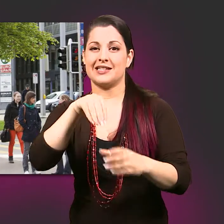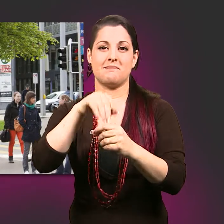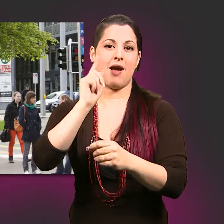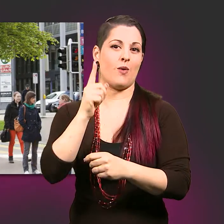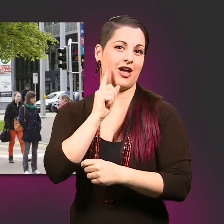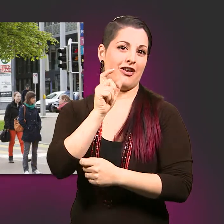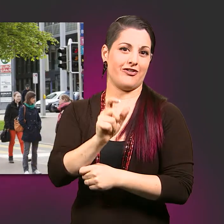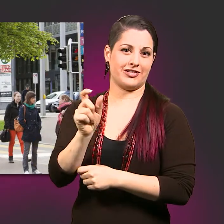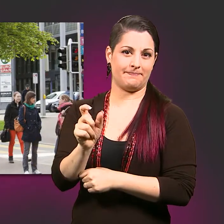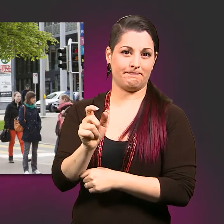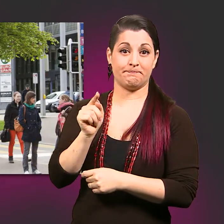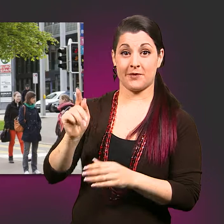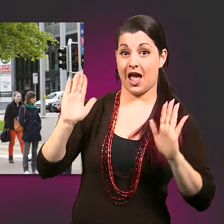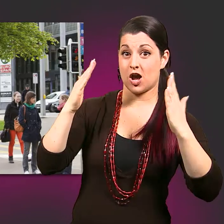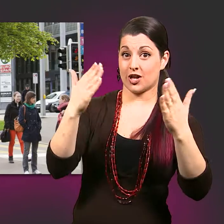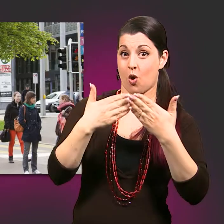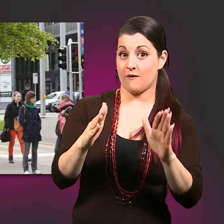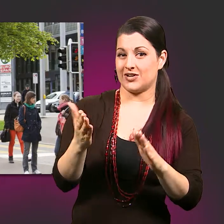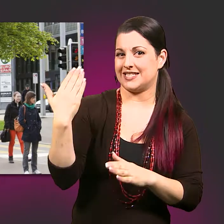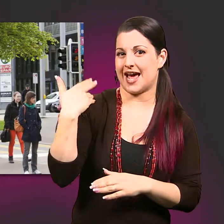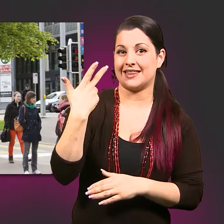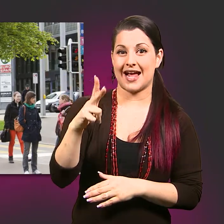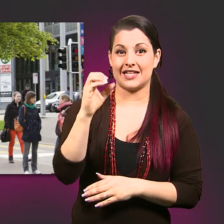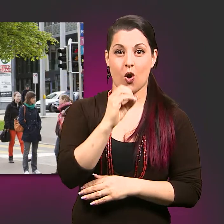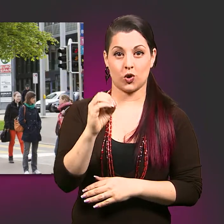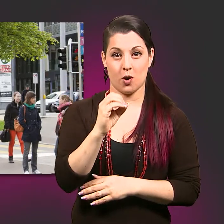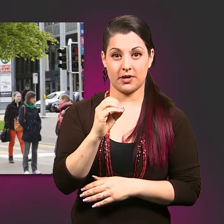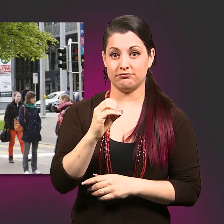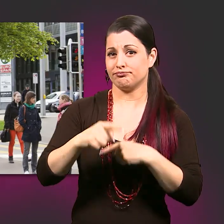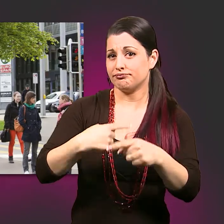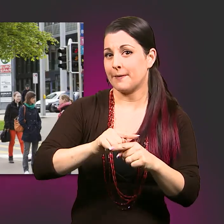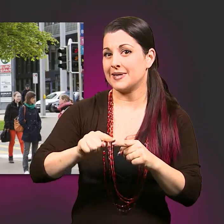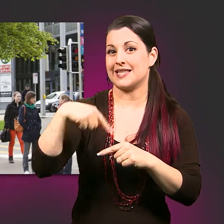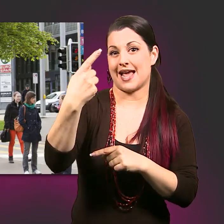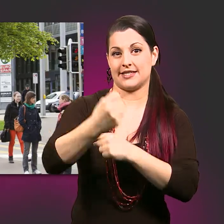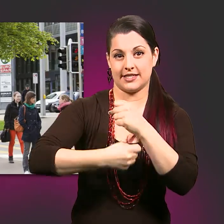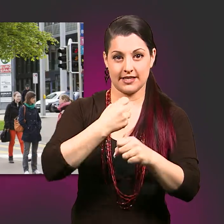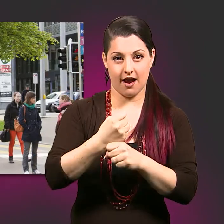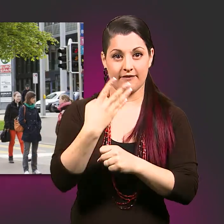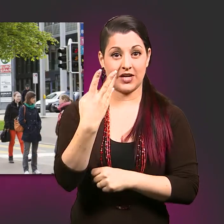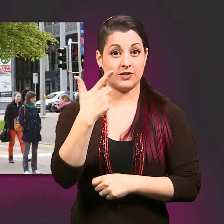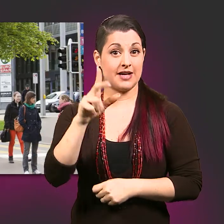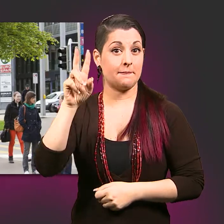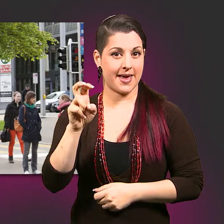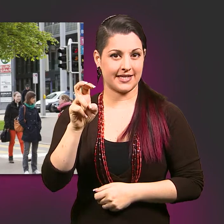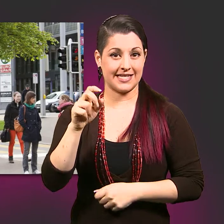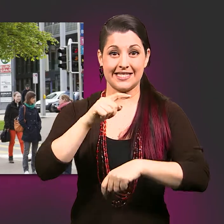HFH und Künstlern, darunter auch gehörlosen Künstlern. Die Ausstellung läuft seit dem 30. Oktober und dauert noch bis zum 24.